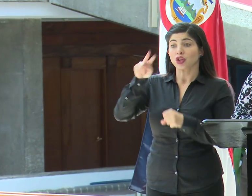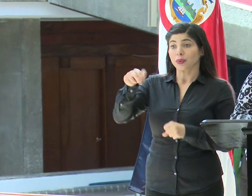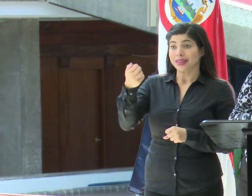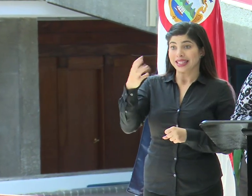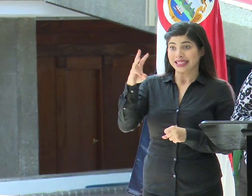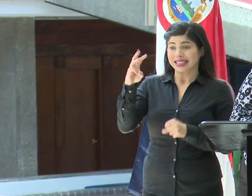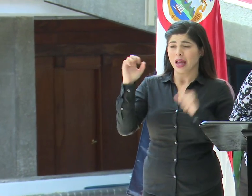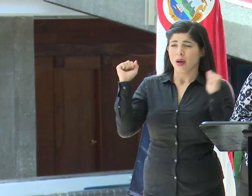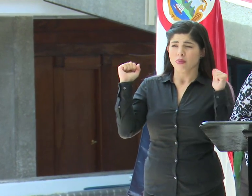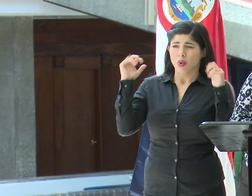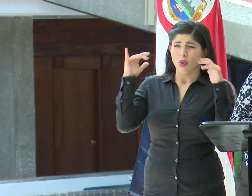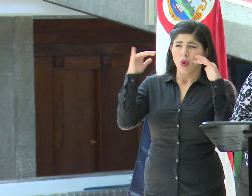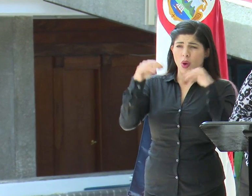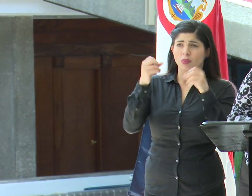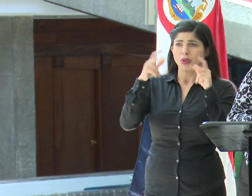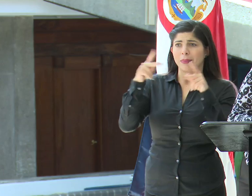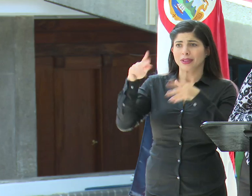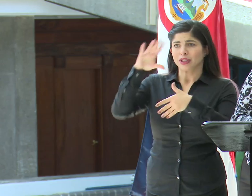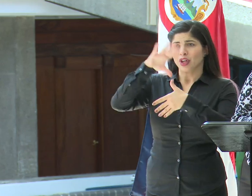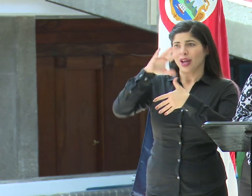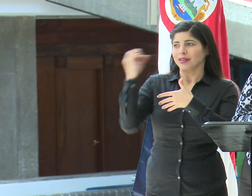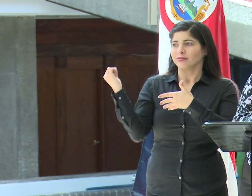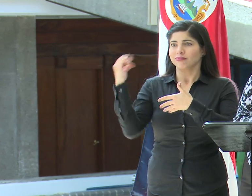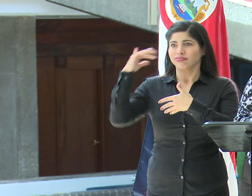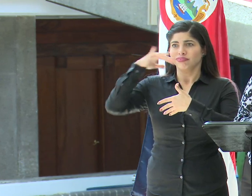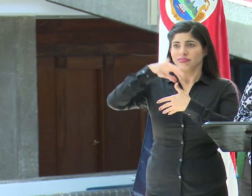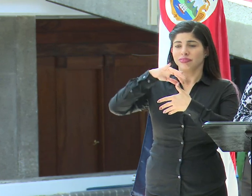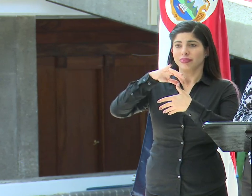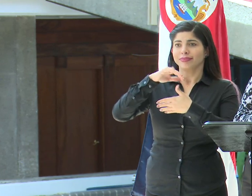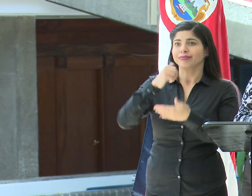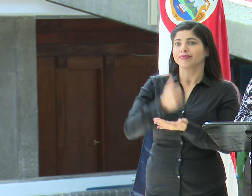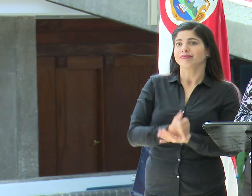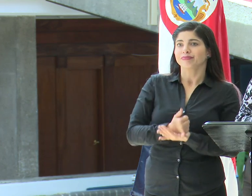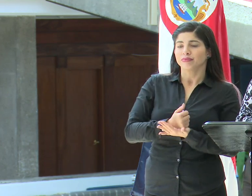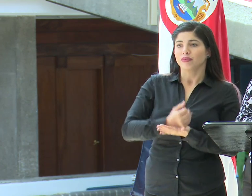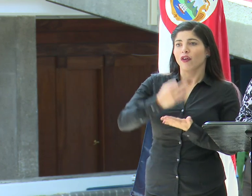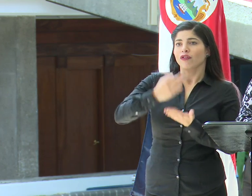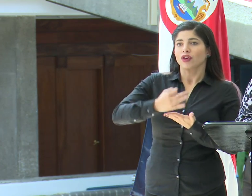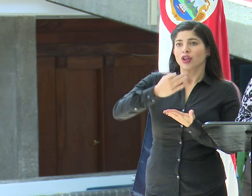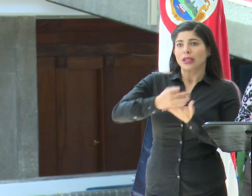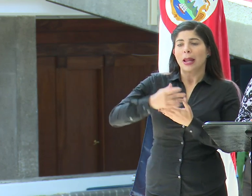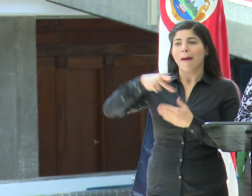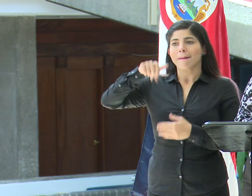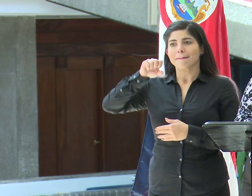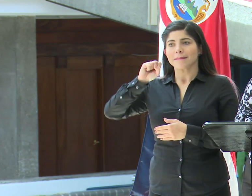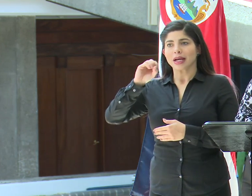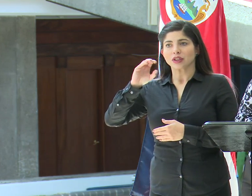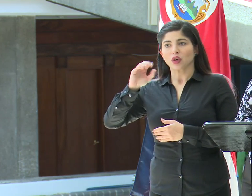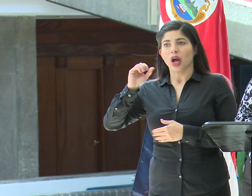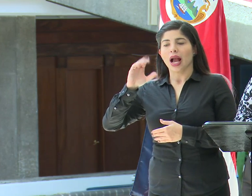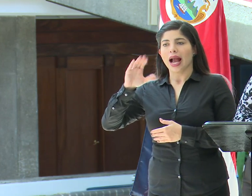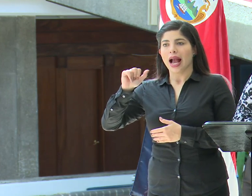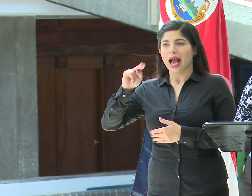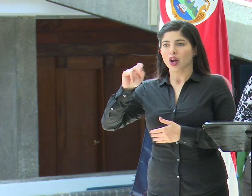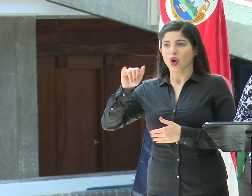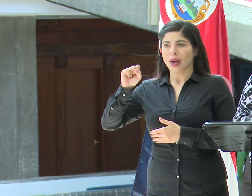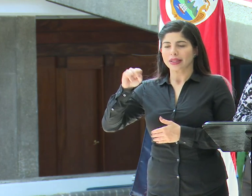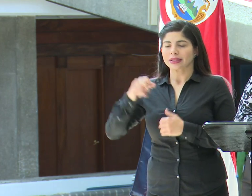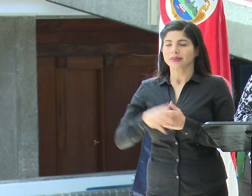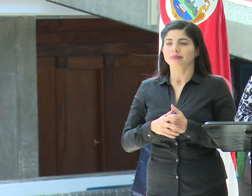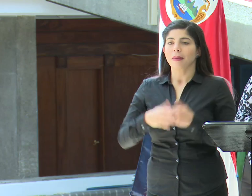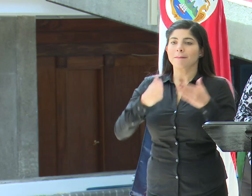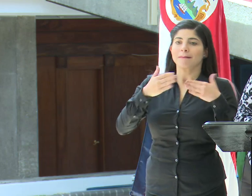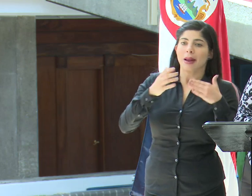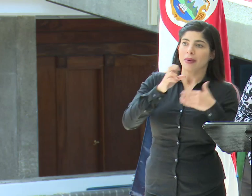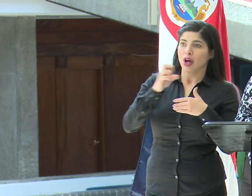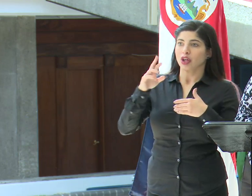un flujo enorme de extracontinentales que se quedaron en la frontera con Pazocanoas, entre Panamá y Costa Rica. A